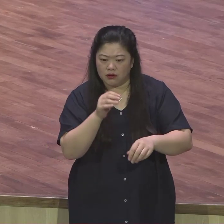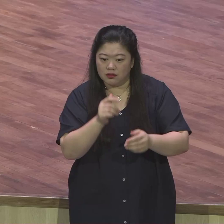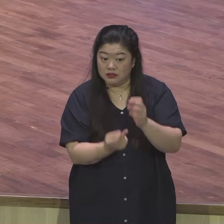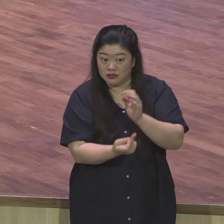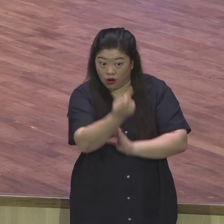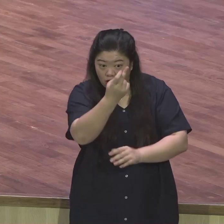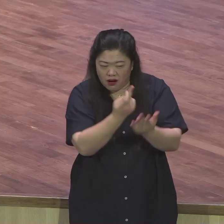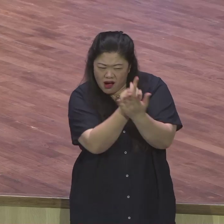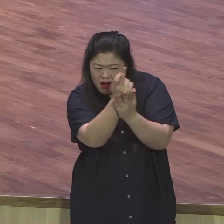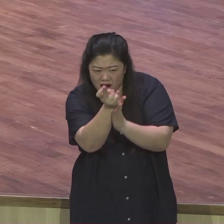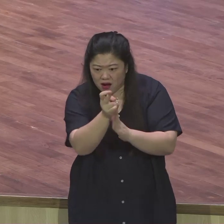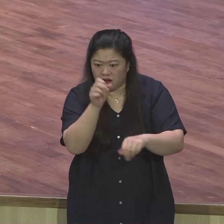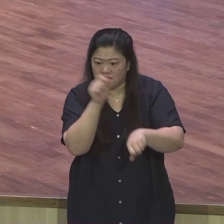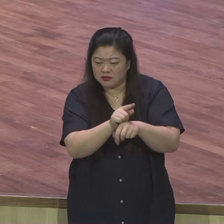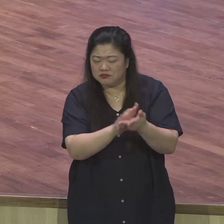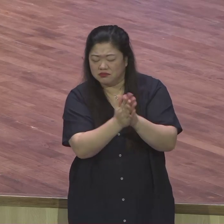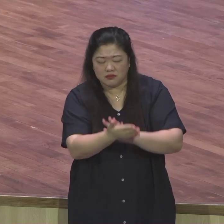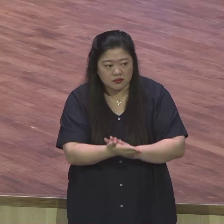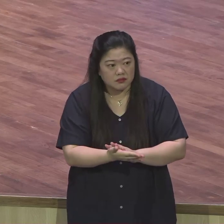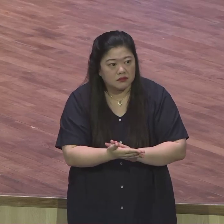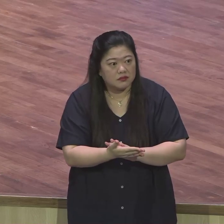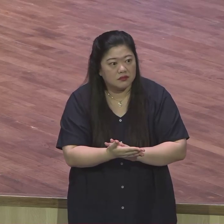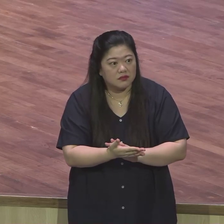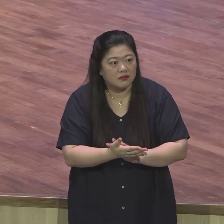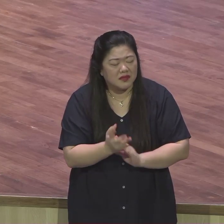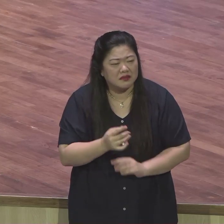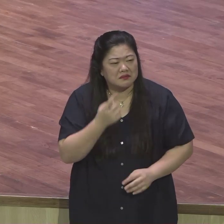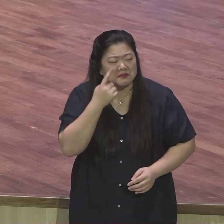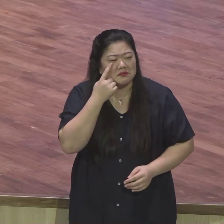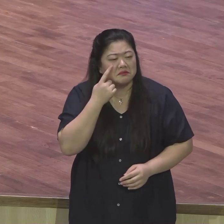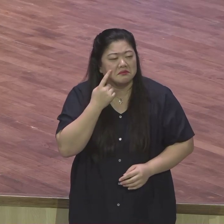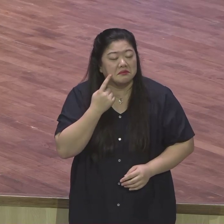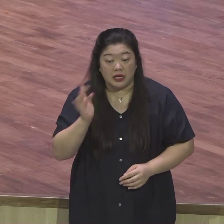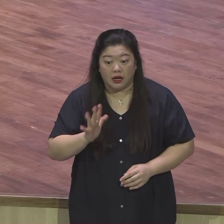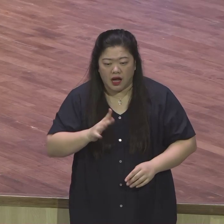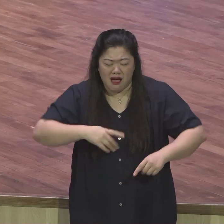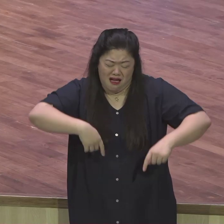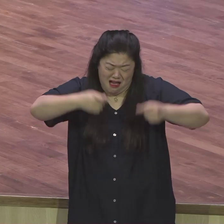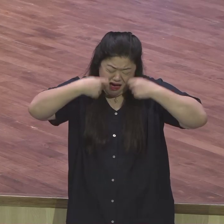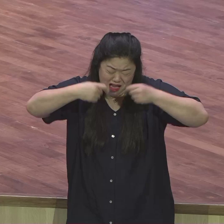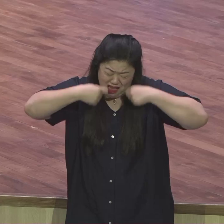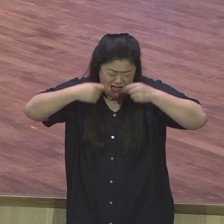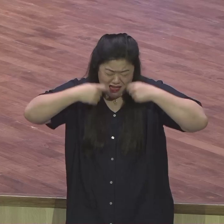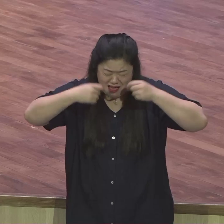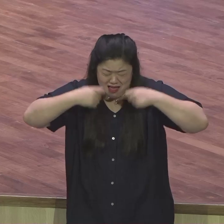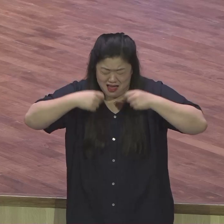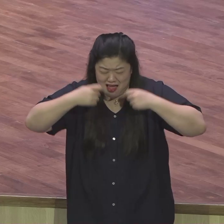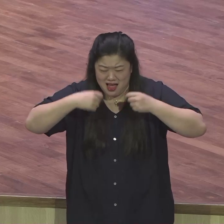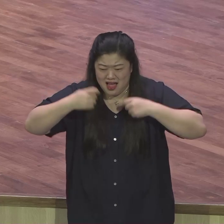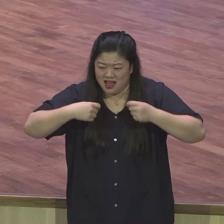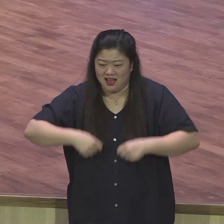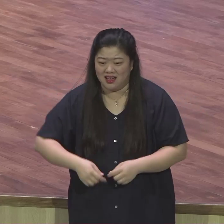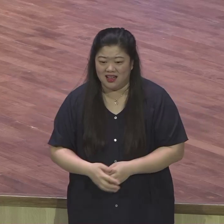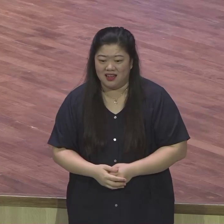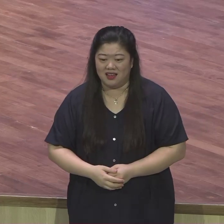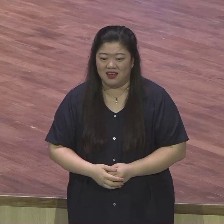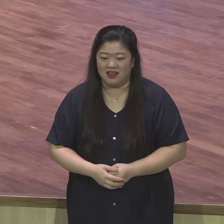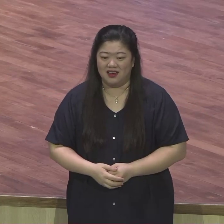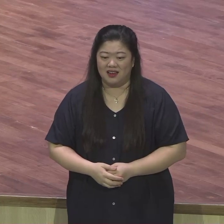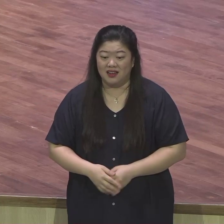방성 되고 방성 되고 그랬어요. 그러면서 이 울음이 말이요. 왕궁에까지